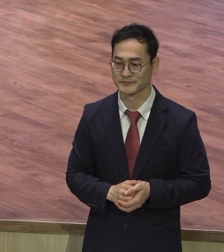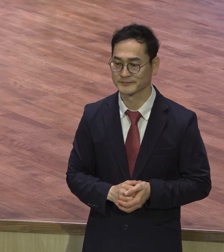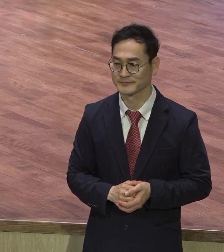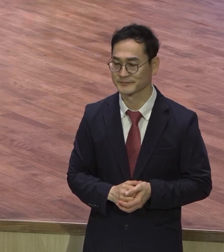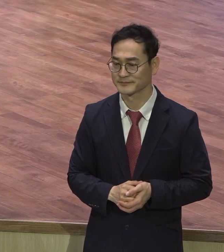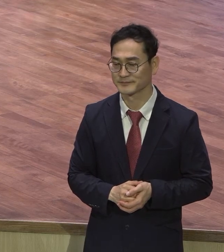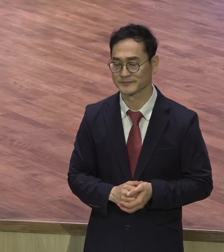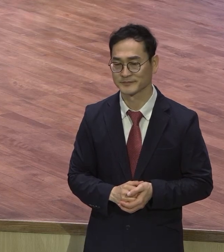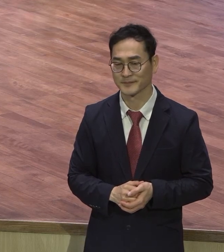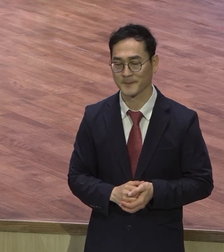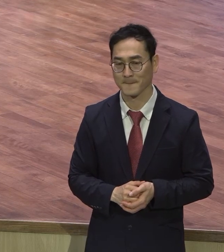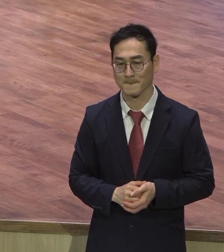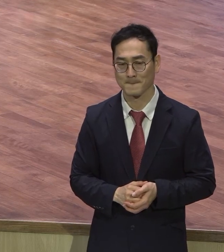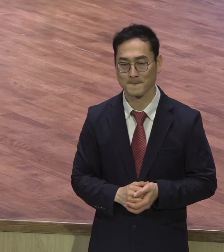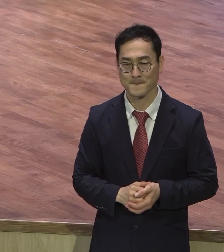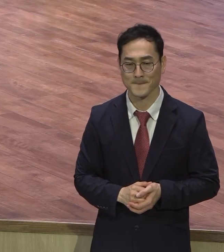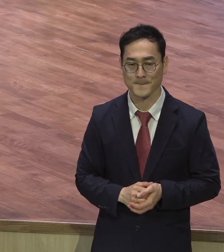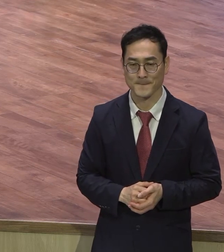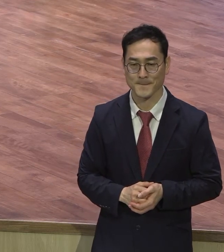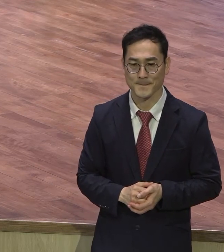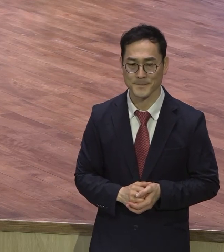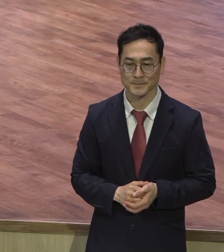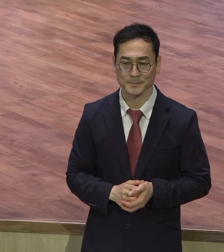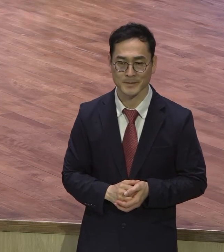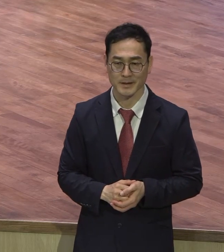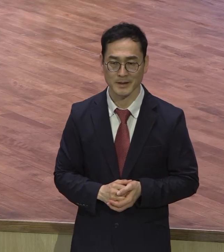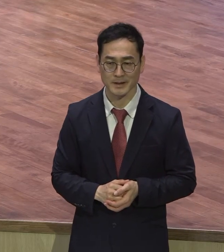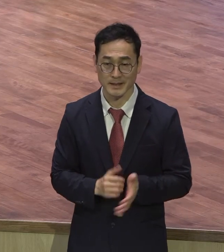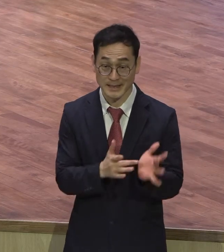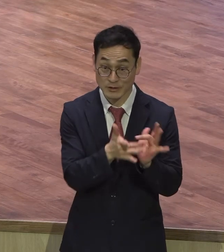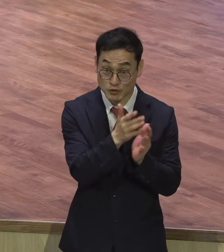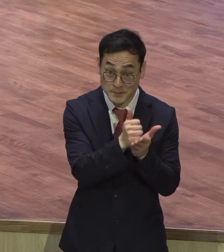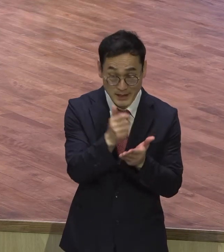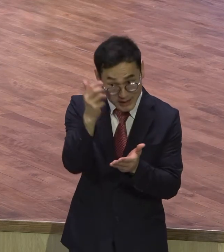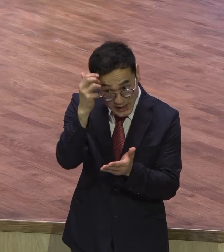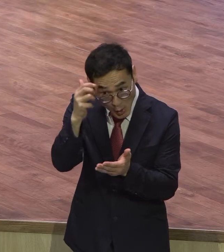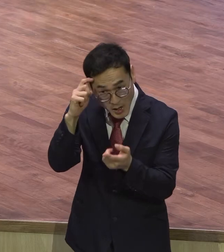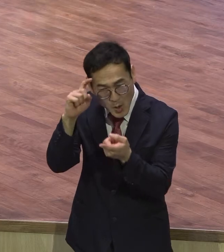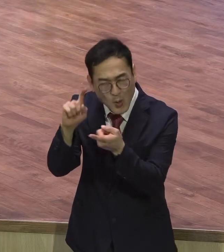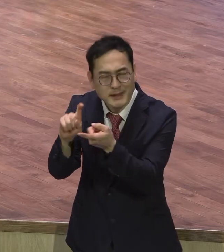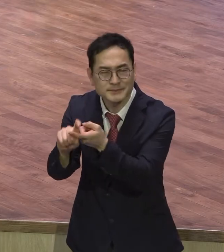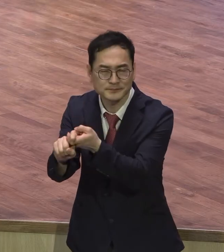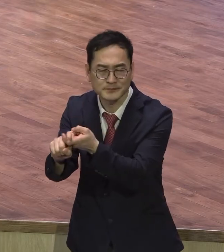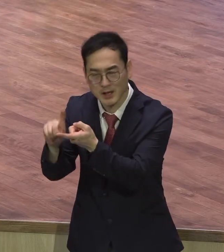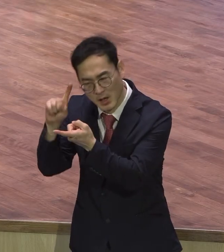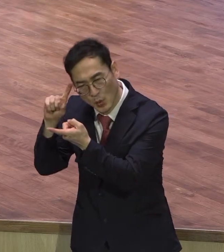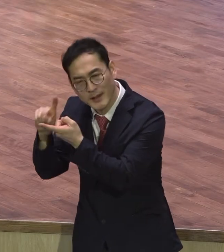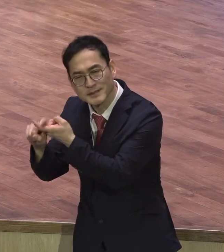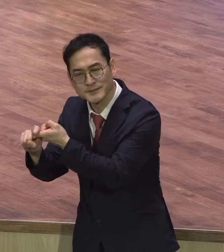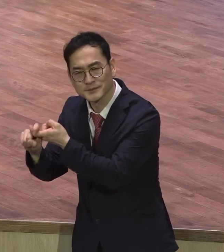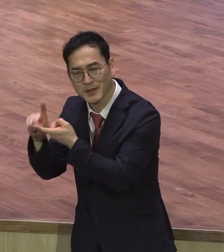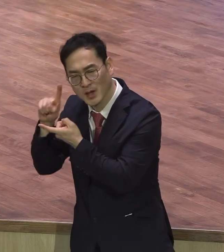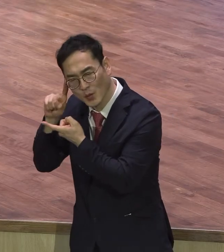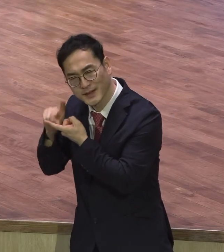이런 예수님의 영혼에 대한 관심이 가장 극대화된 현장이 뭐예요?